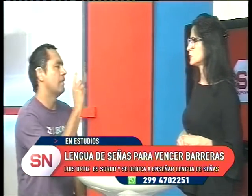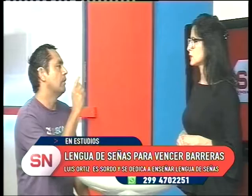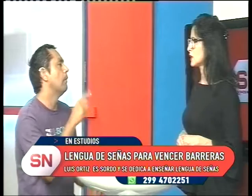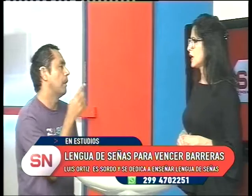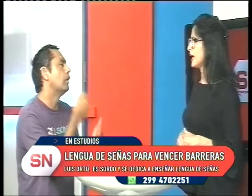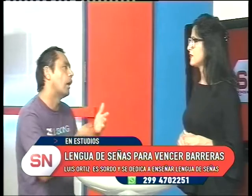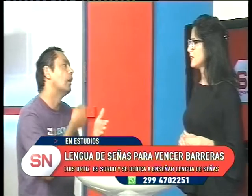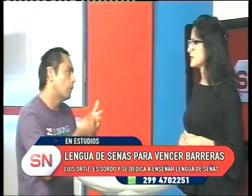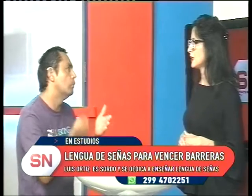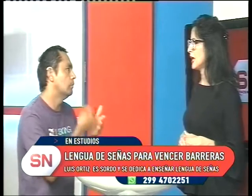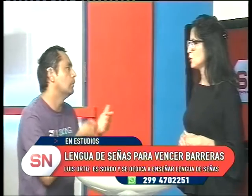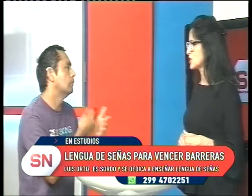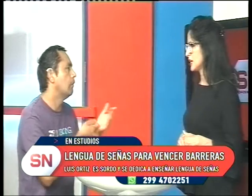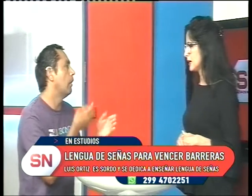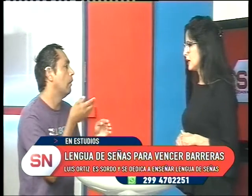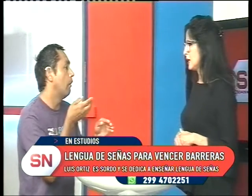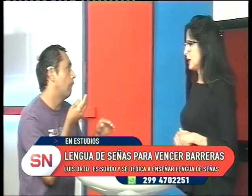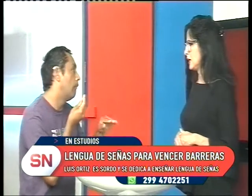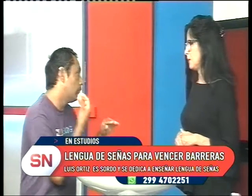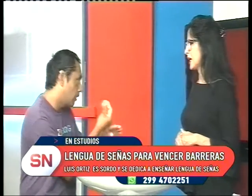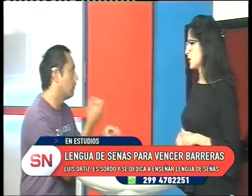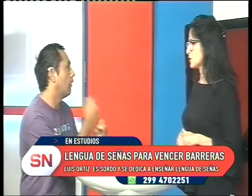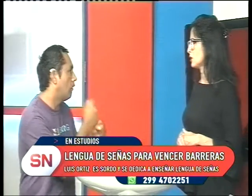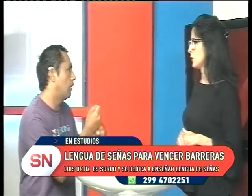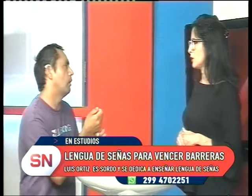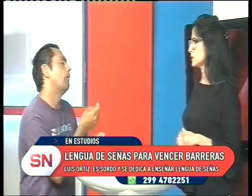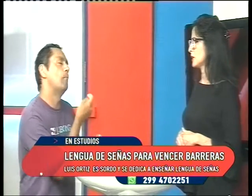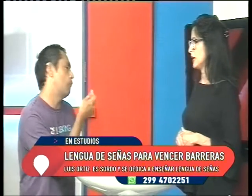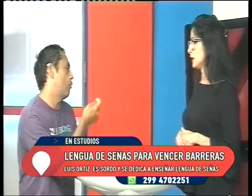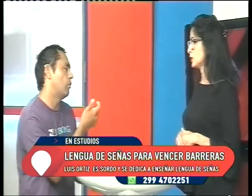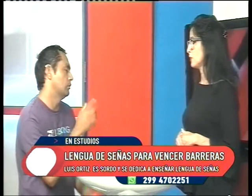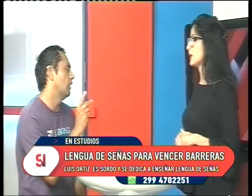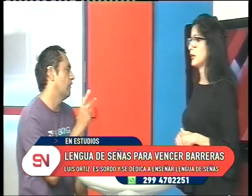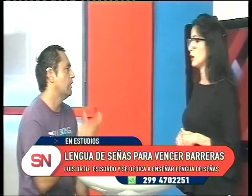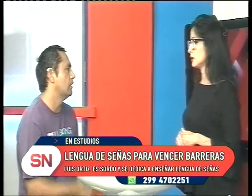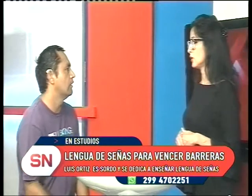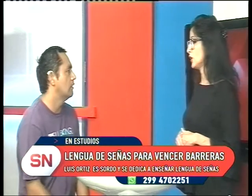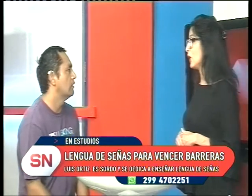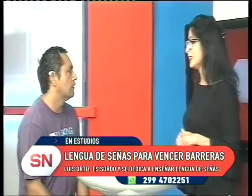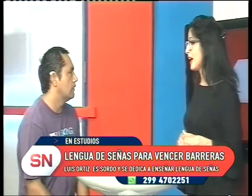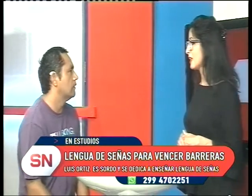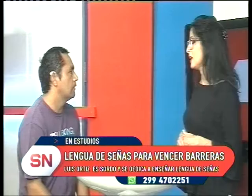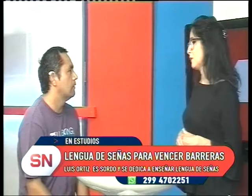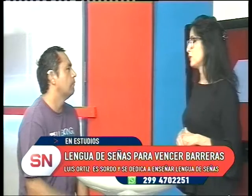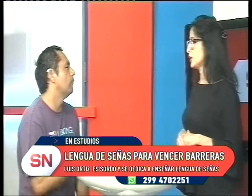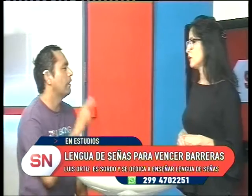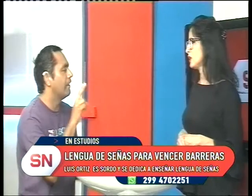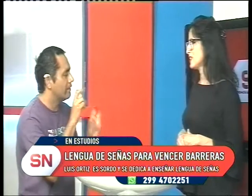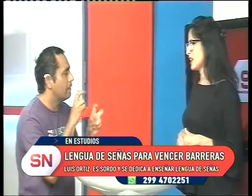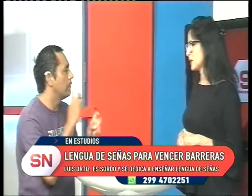Es difícil la lucha para que nosotros nos tomen con igualdad, pero bueno, es muy difícil las personas